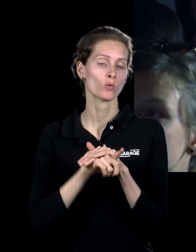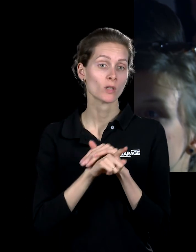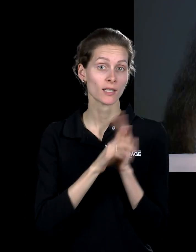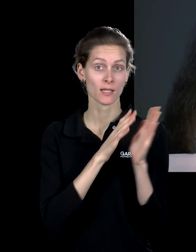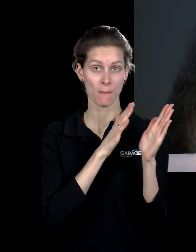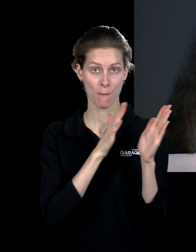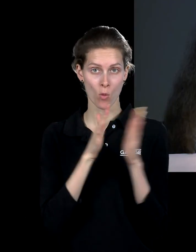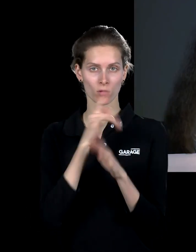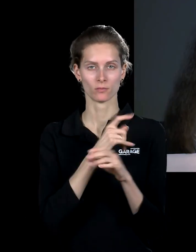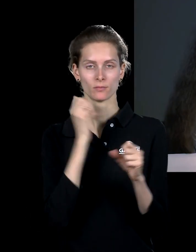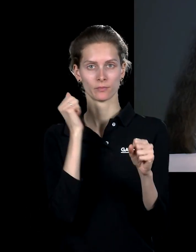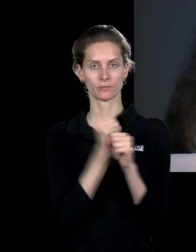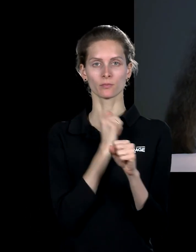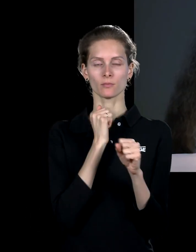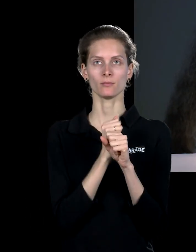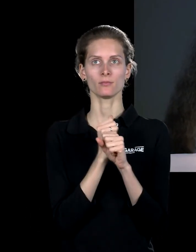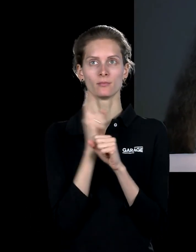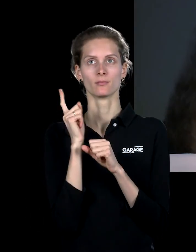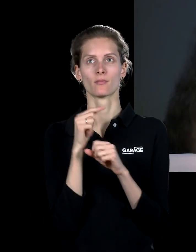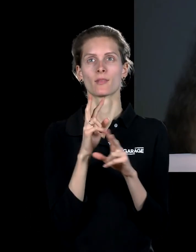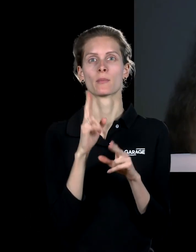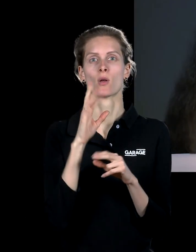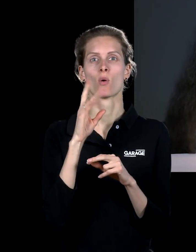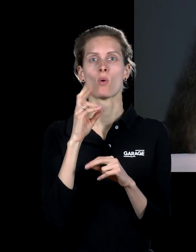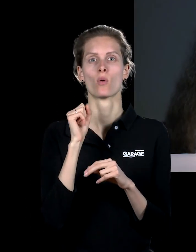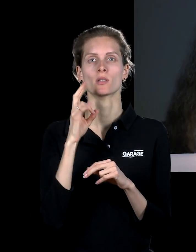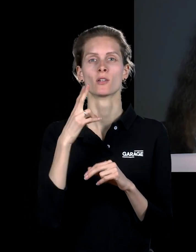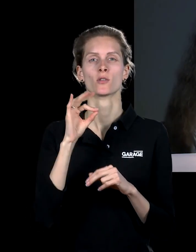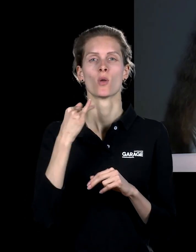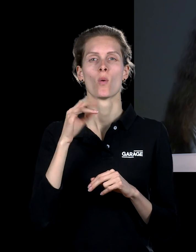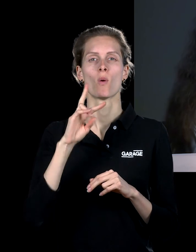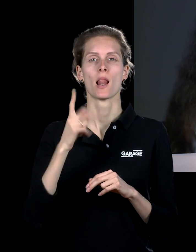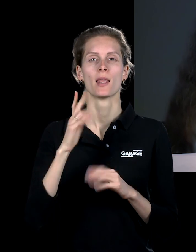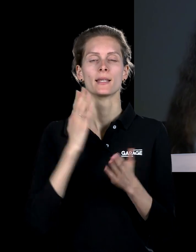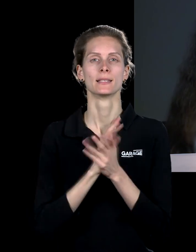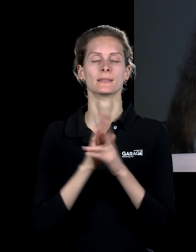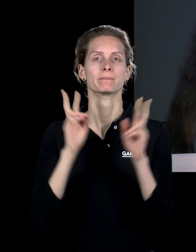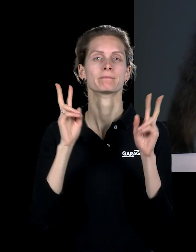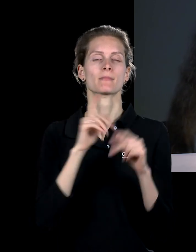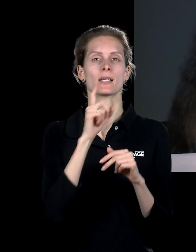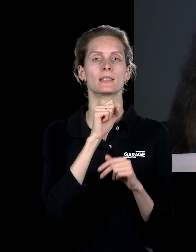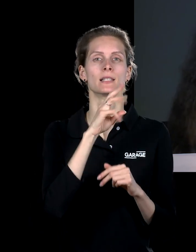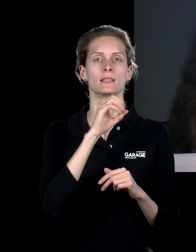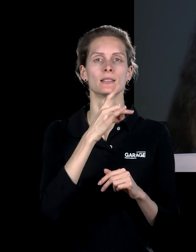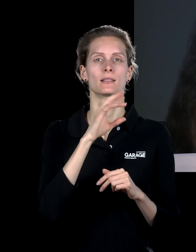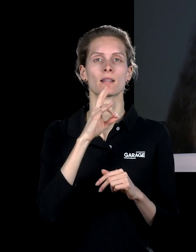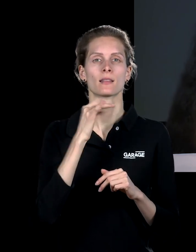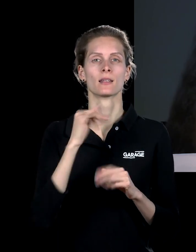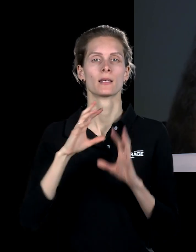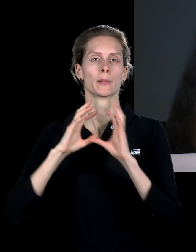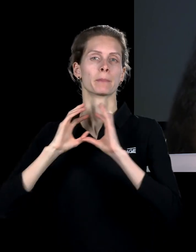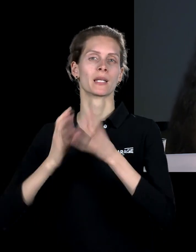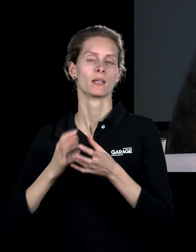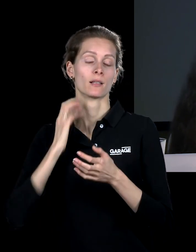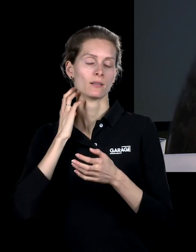создал абсолютно, вот знаете, какой-то доле затерянный мир, то есть какой-то абсолютно ты проваливаешься в некую параллельную реальность,